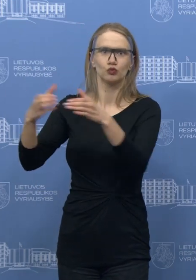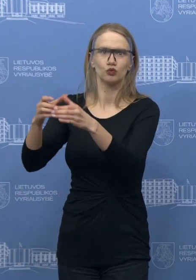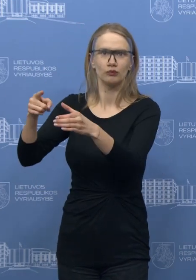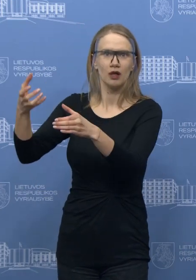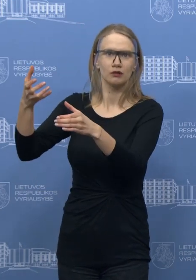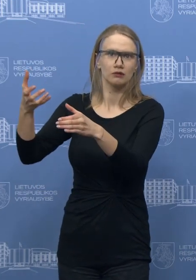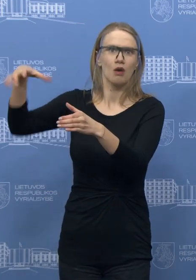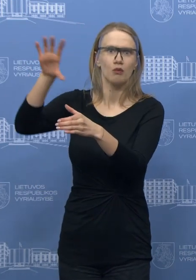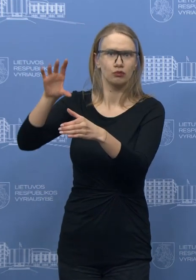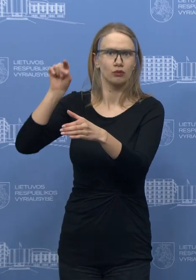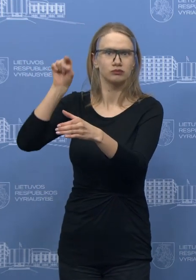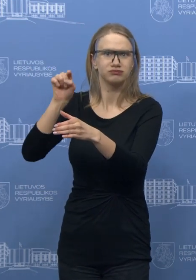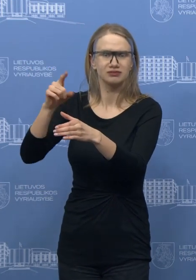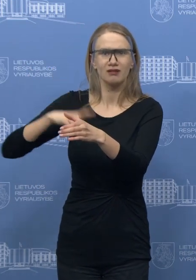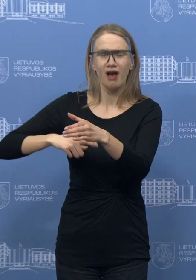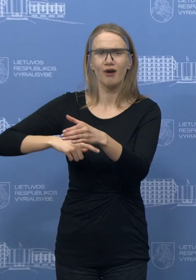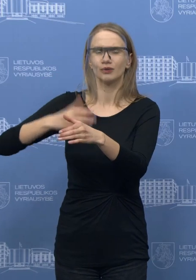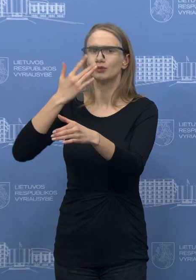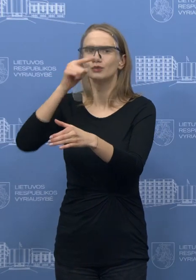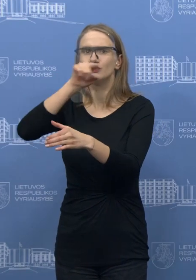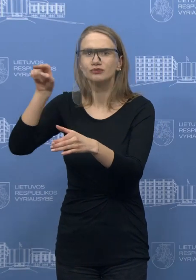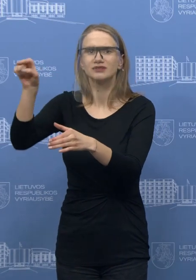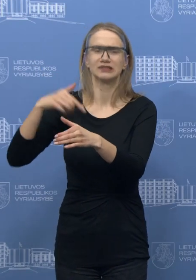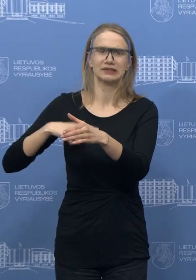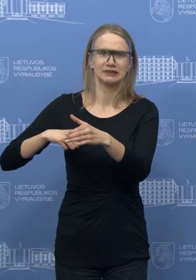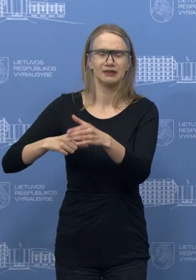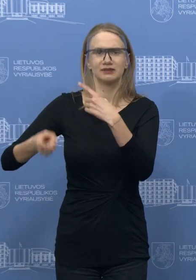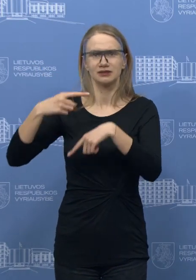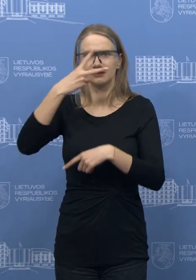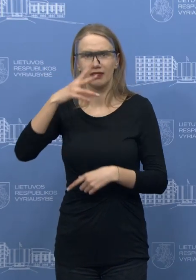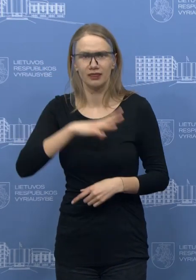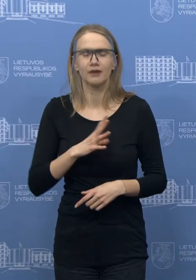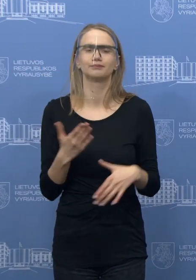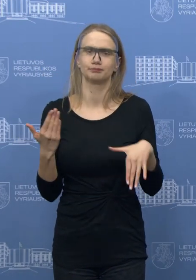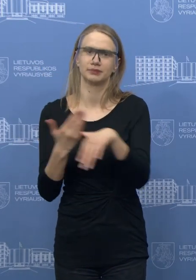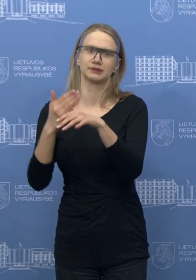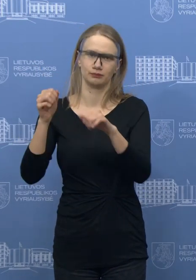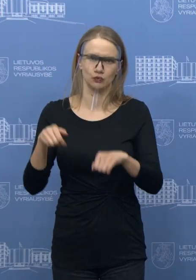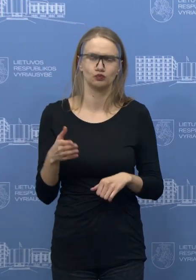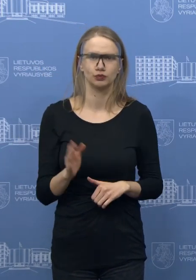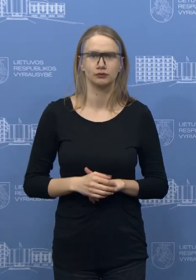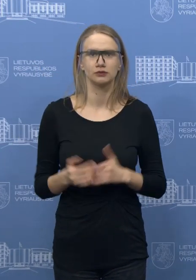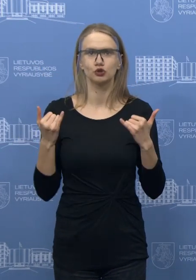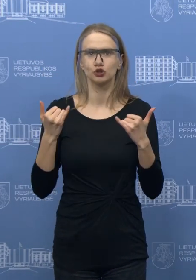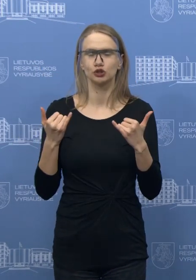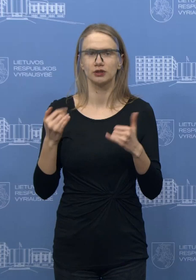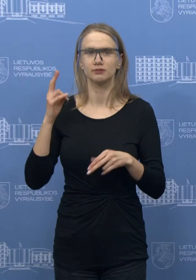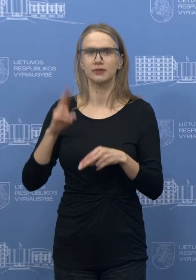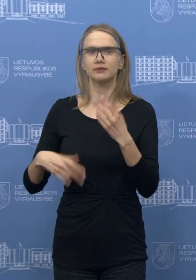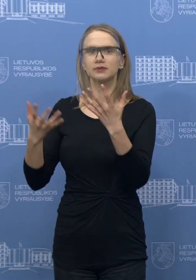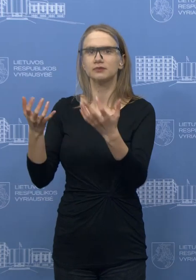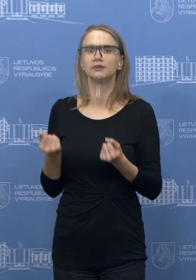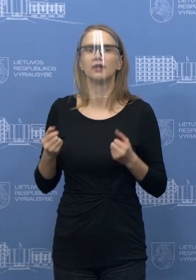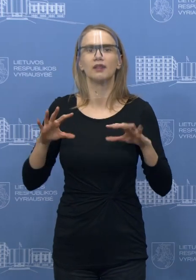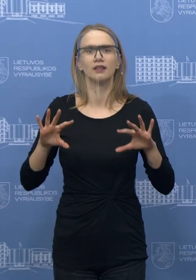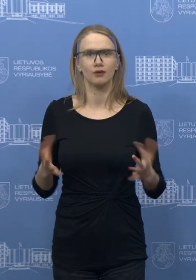kritinis būtinumas. Tokį sprendimą yra numatyta. Dar daugiau padaryti. Aš noriu paminėti, kad šiandien mes prieimėm sprendimą,